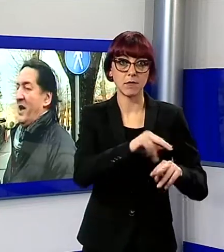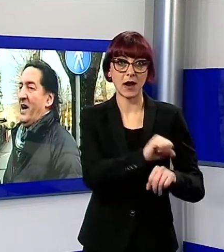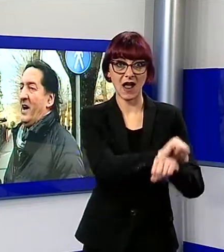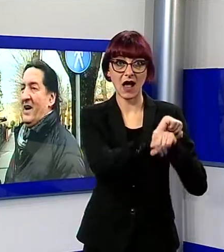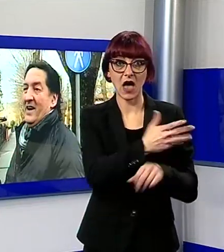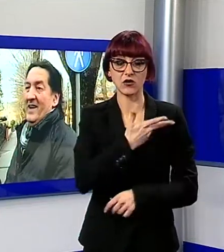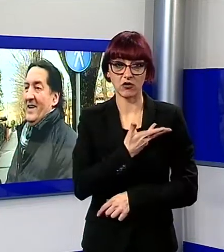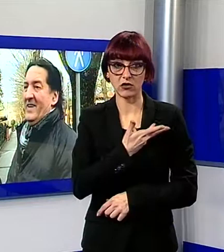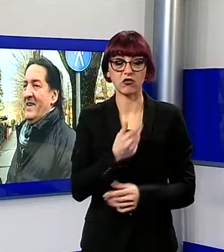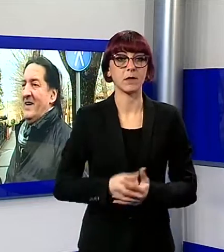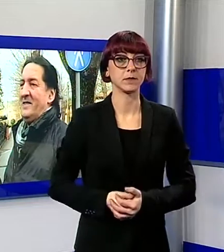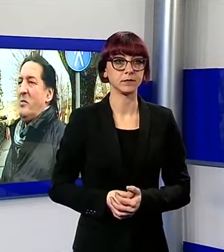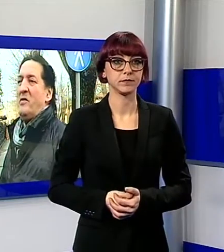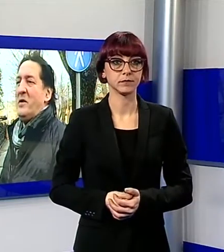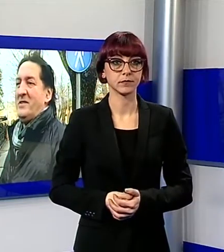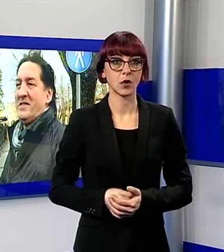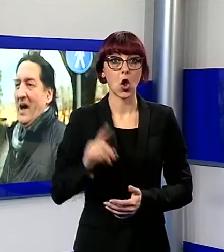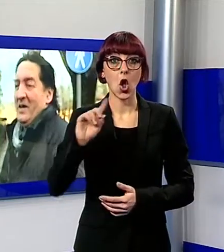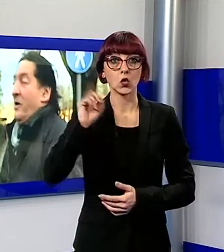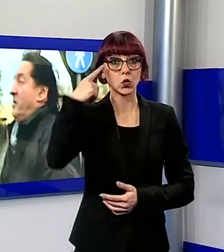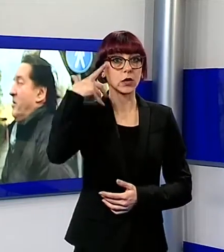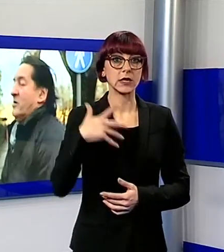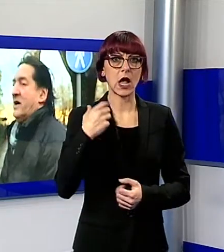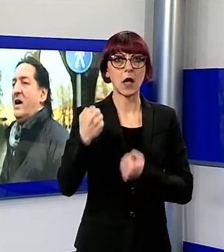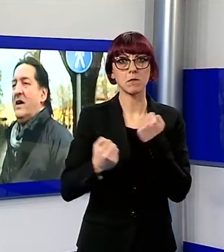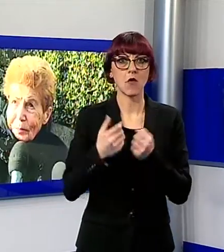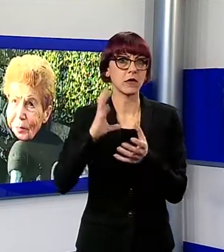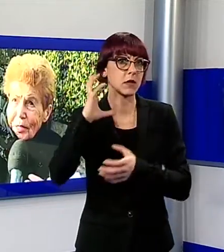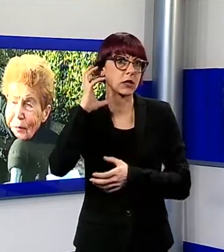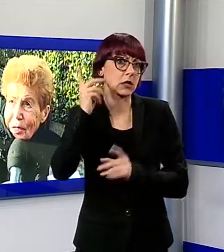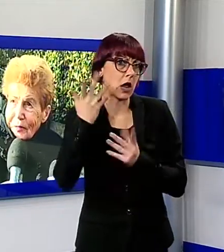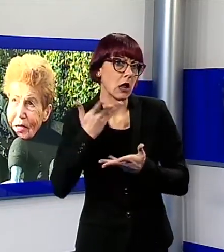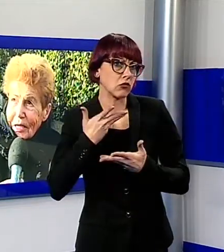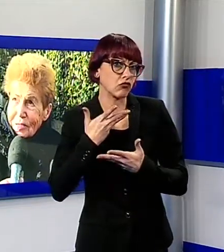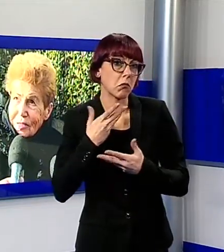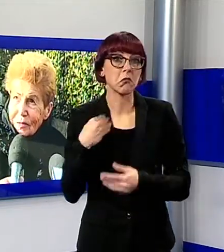c'era dei movimenti strani. Ora io cosa... Per me era un bravo ragazzo.